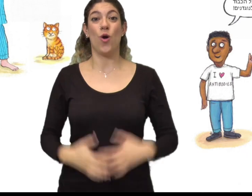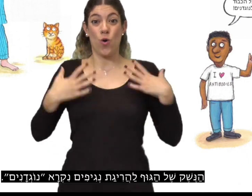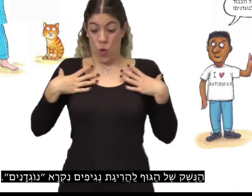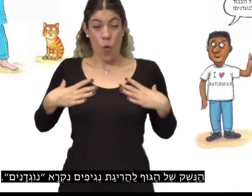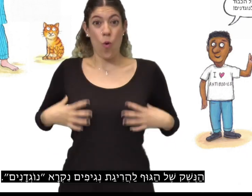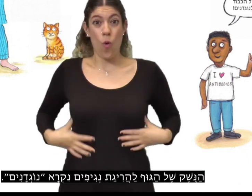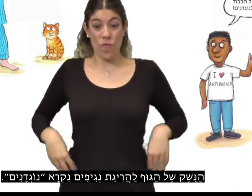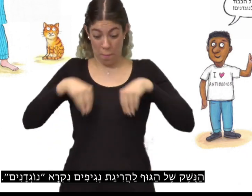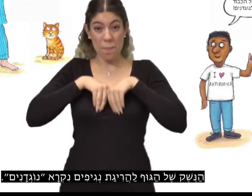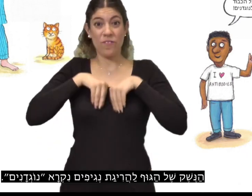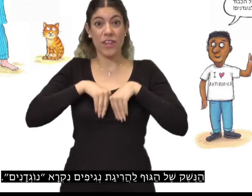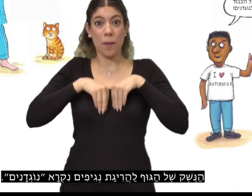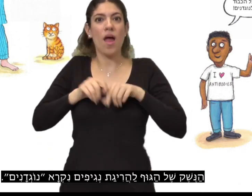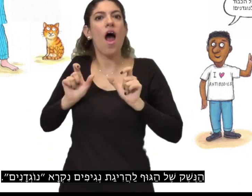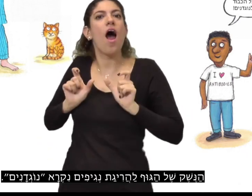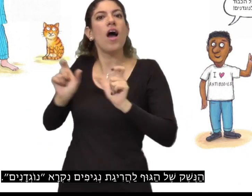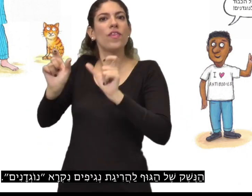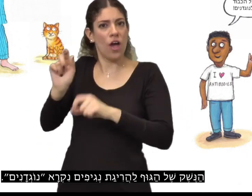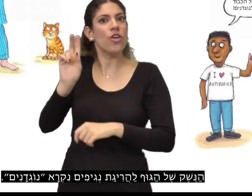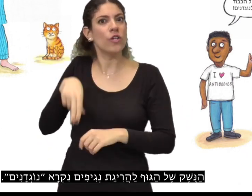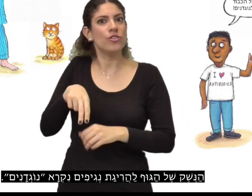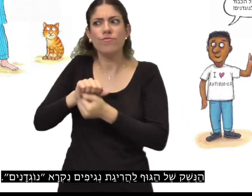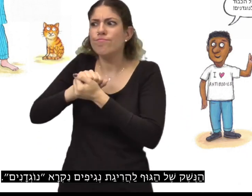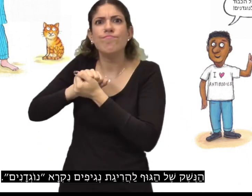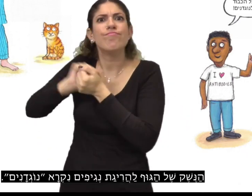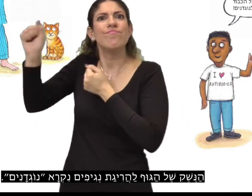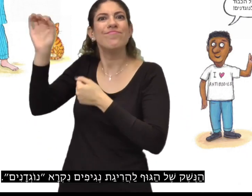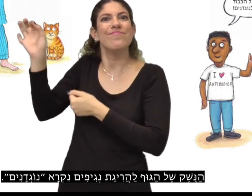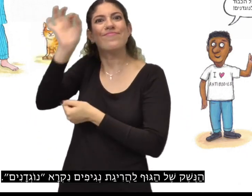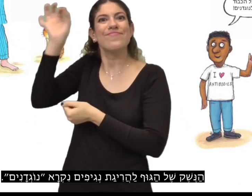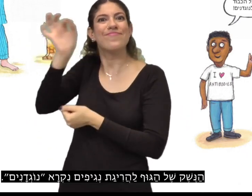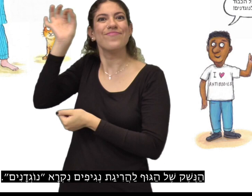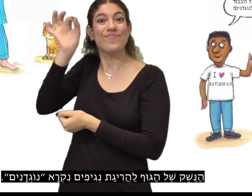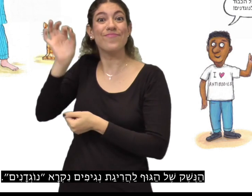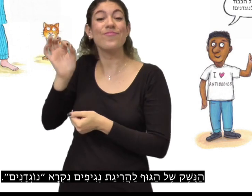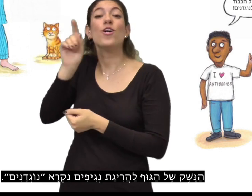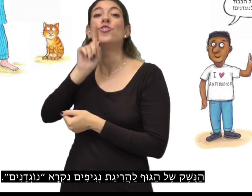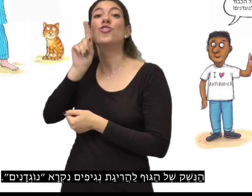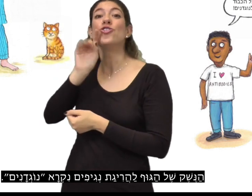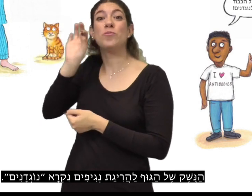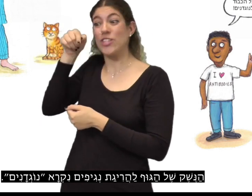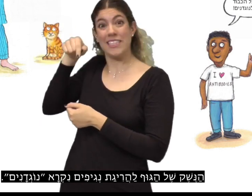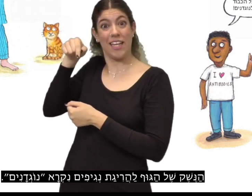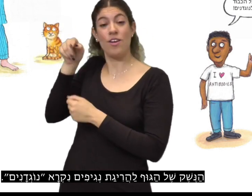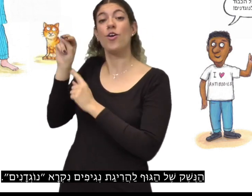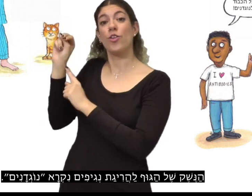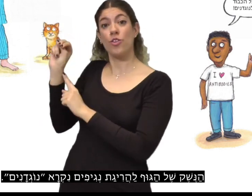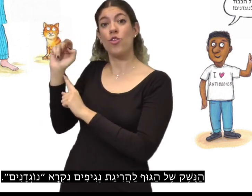הנשק של הגוף להריגת נגיפים נקרא נוגדנים.